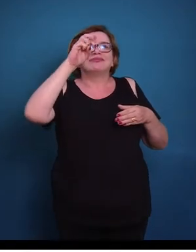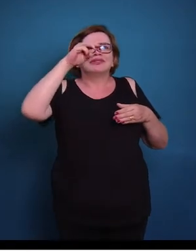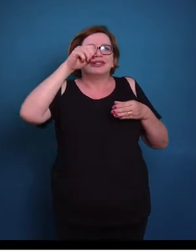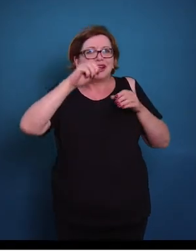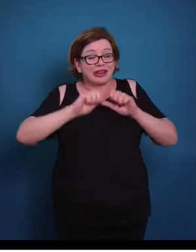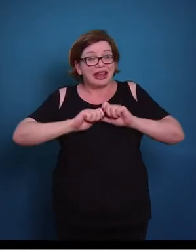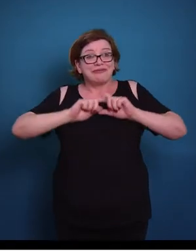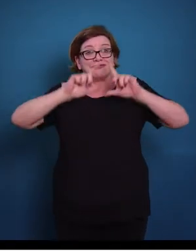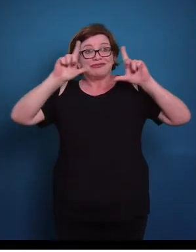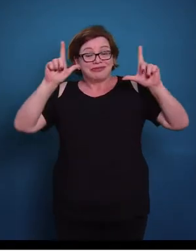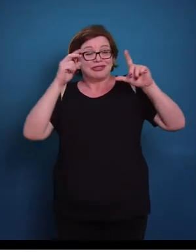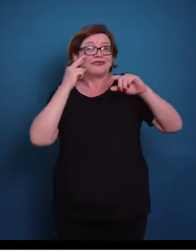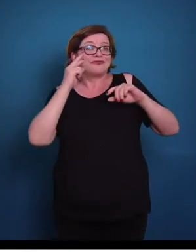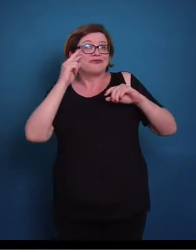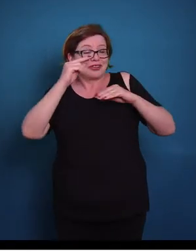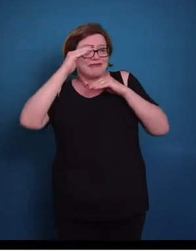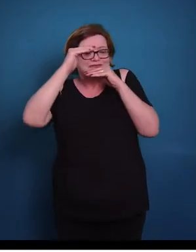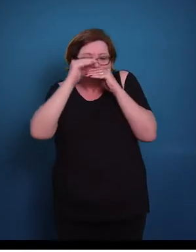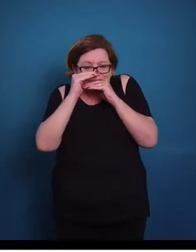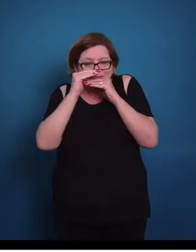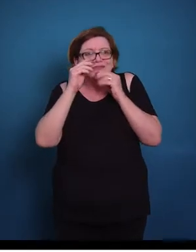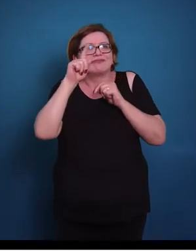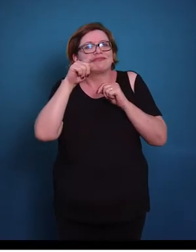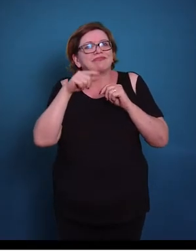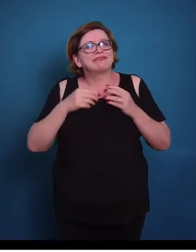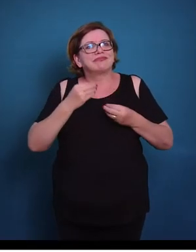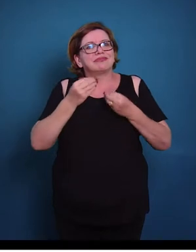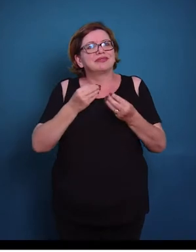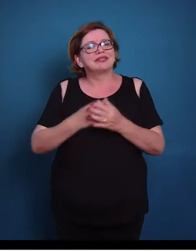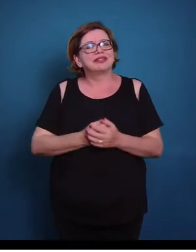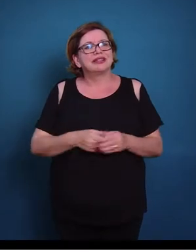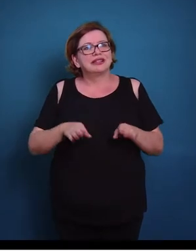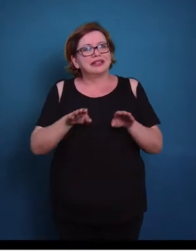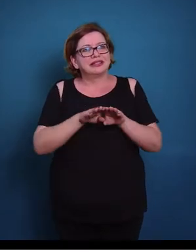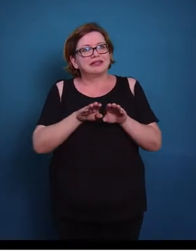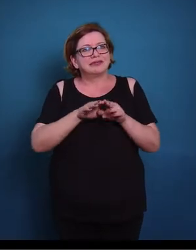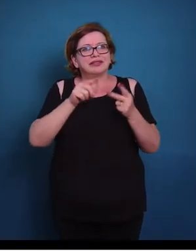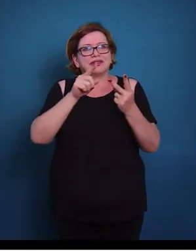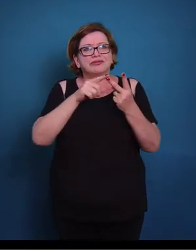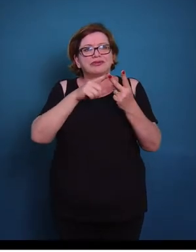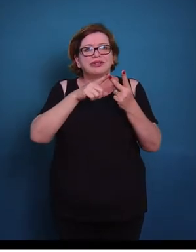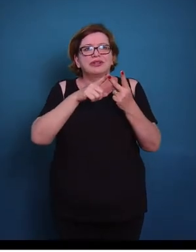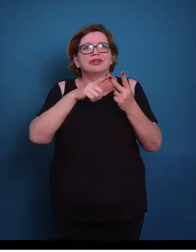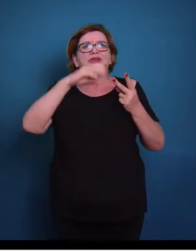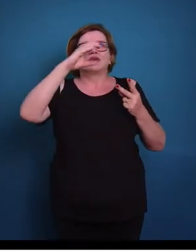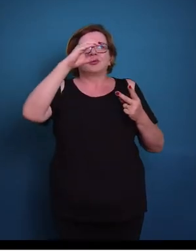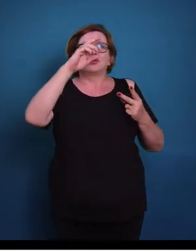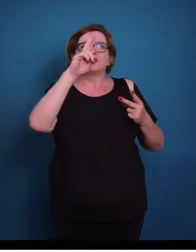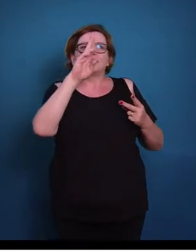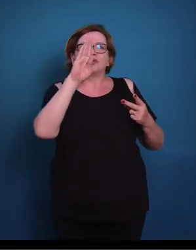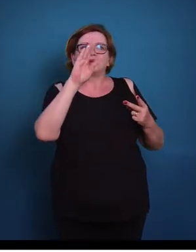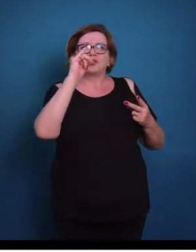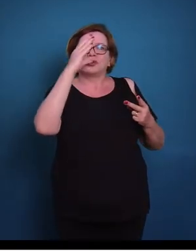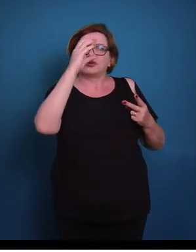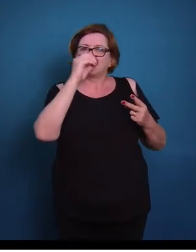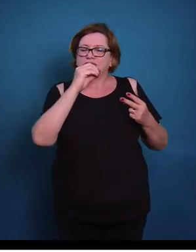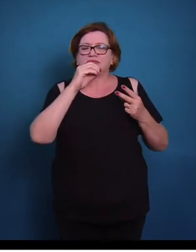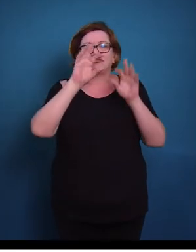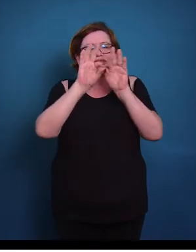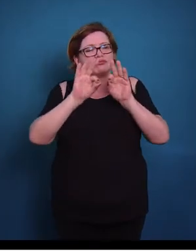essas células achatadas. Nós temos também o epitélio cúbico simples, então aqui nós temos uma